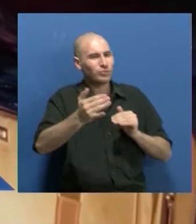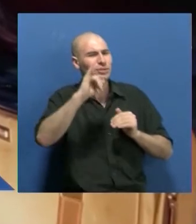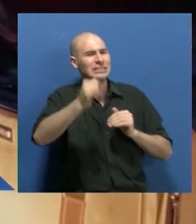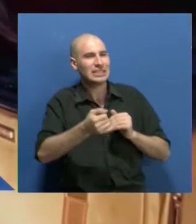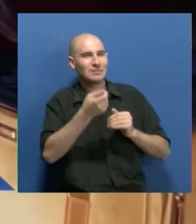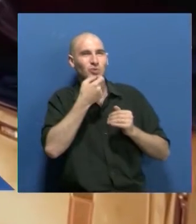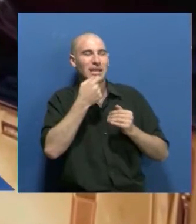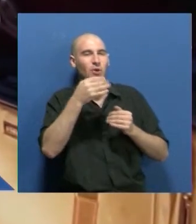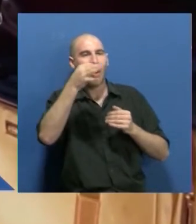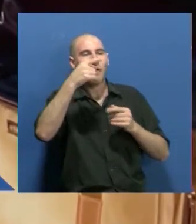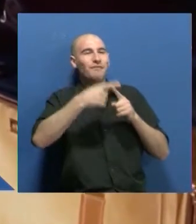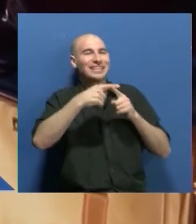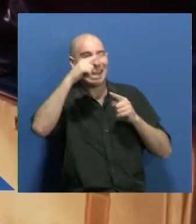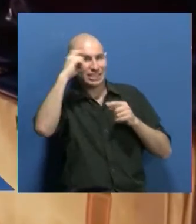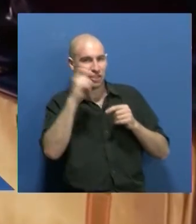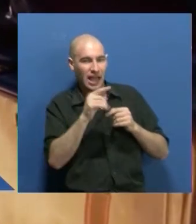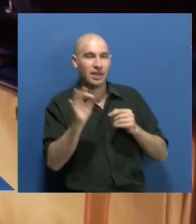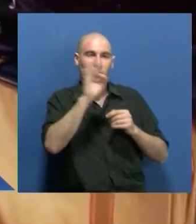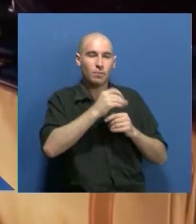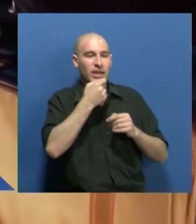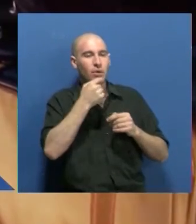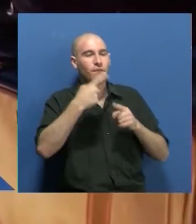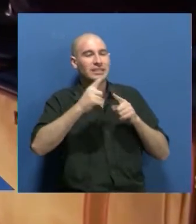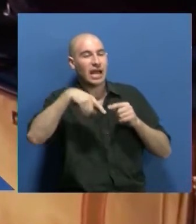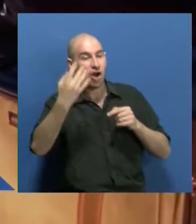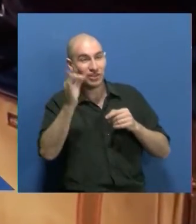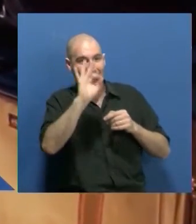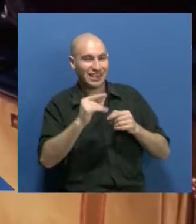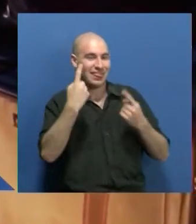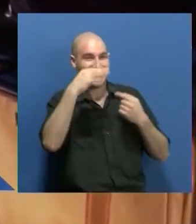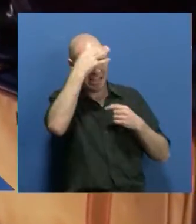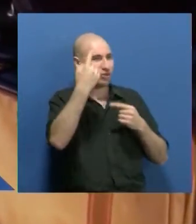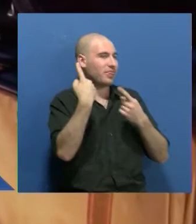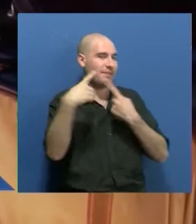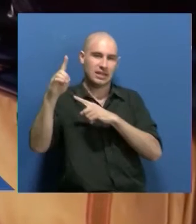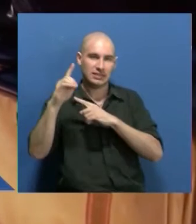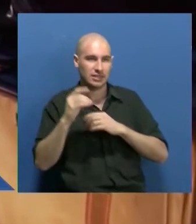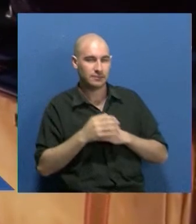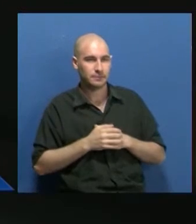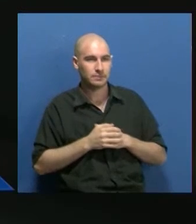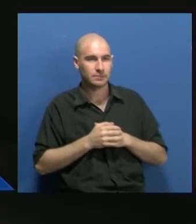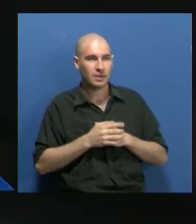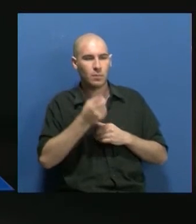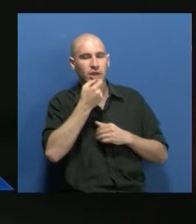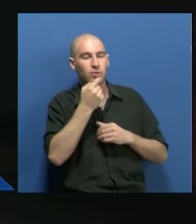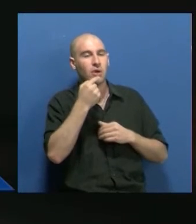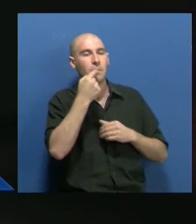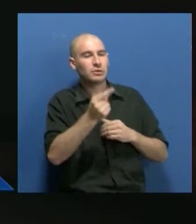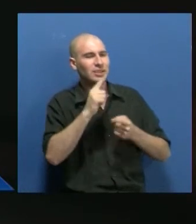ejemplo, en un festival nacional o en otro tipo de evento artístico, diferente al teatro, lo que sea, sigan siendo interpretados y hagan más